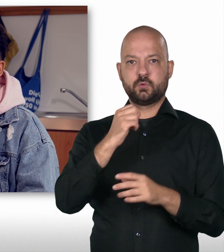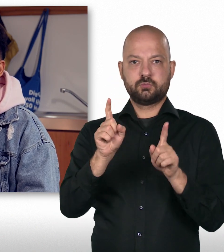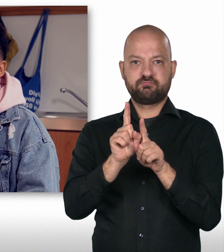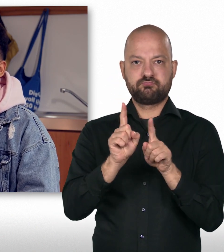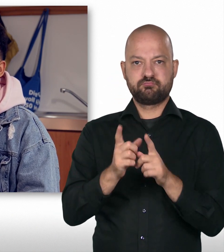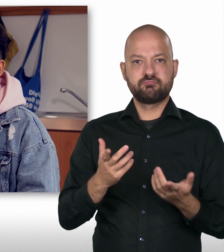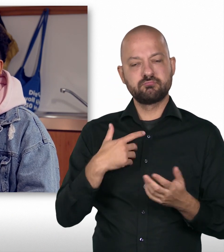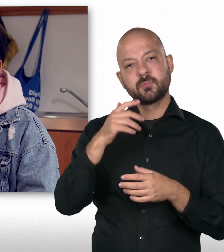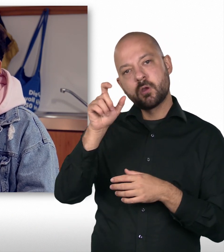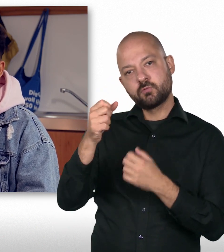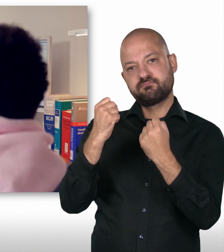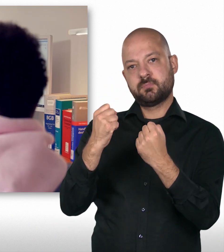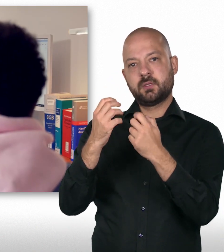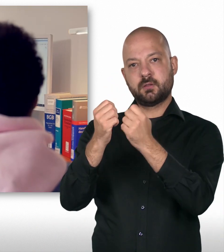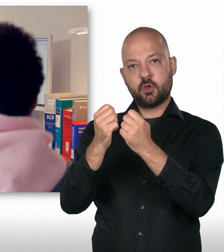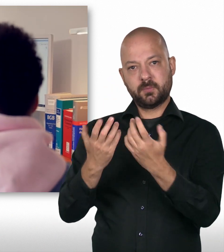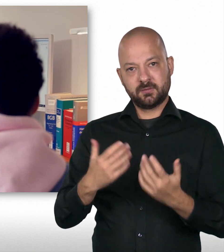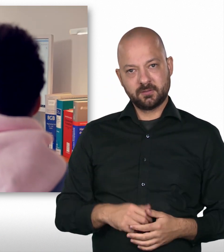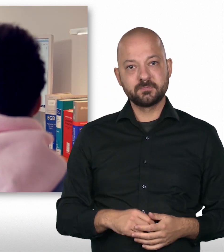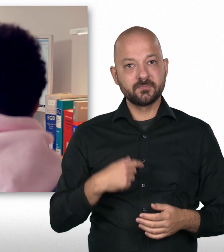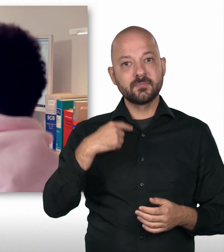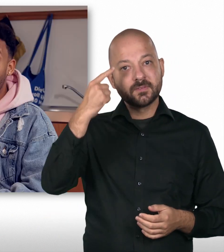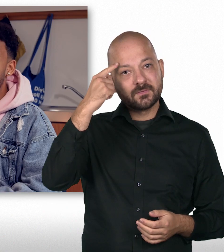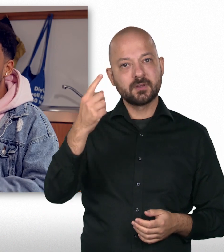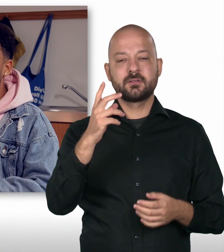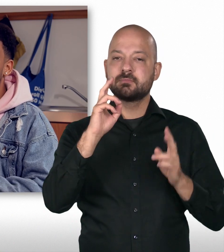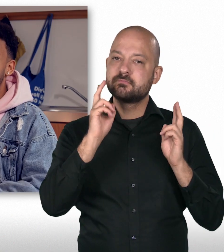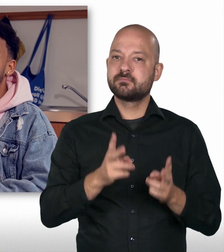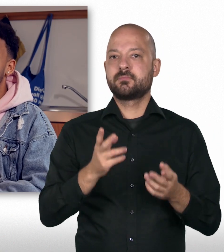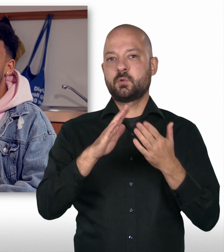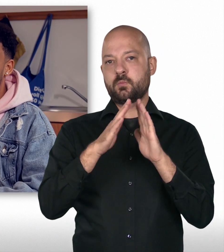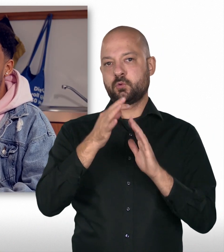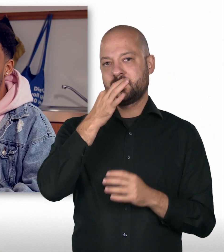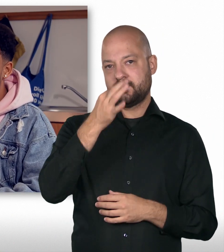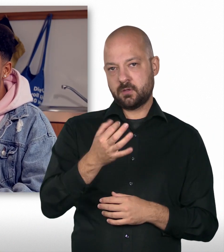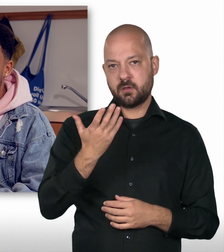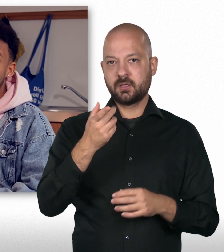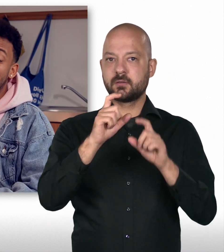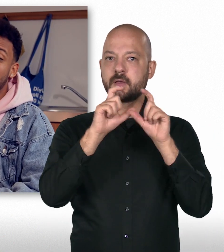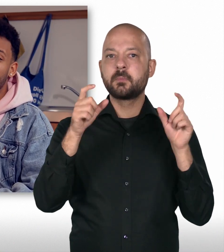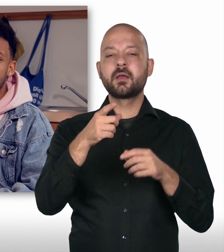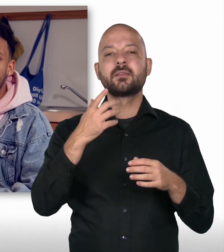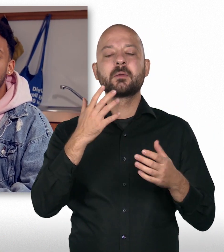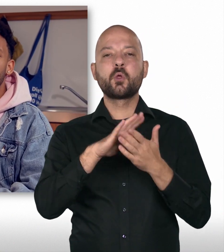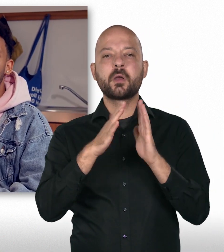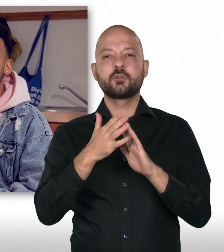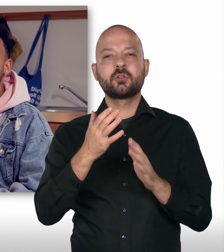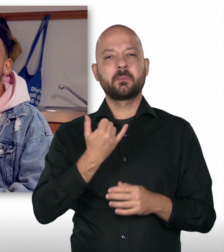das so weitermachen. Und dabei drücke ich dir natürlich ganz, ganz fest die Daumen. Und ich weiß, dass jetzt hier aber noch eine Community-Frage reinkam, und zwar zum Begriff